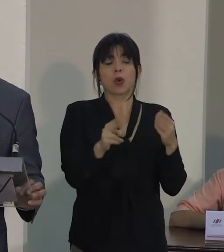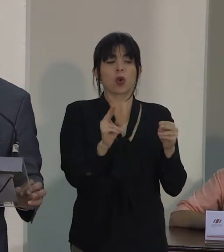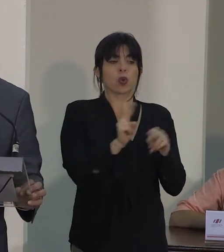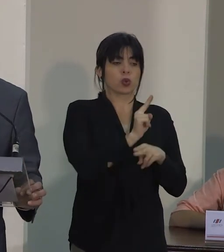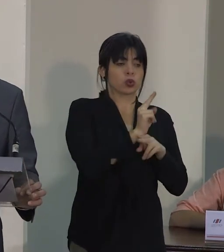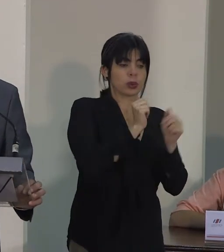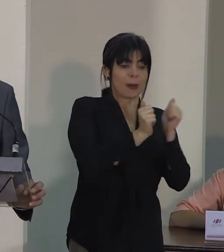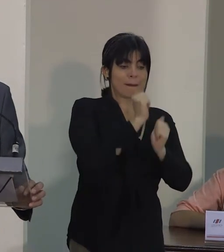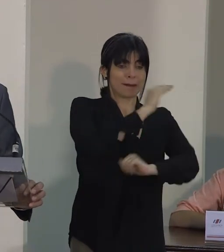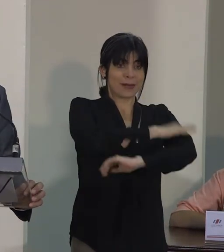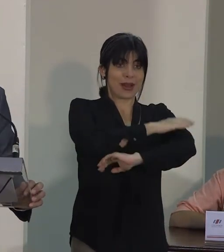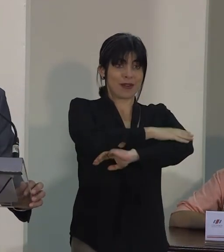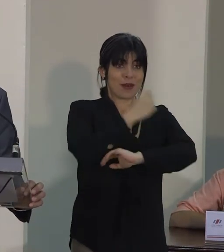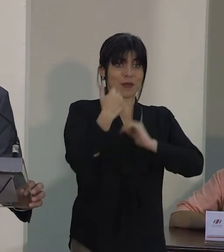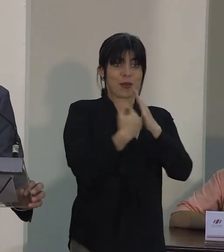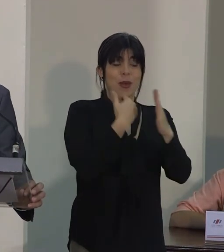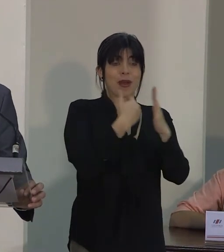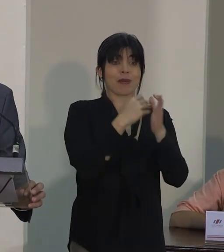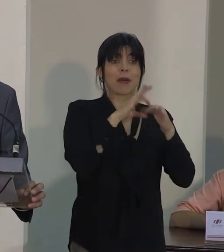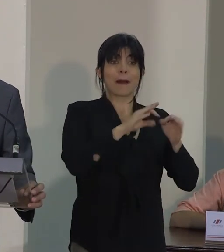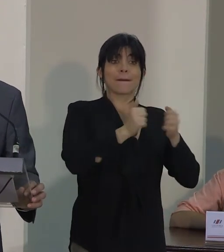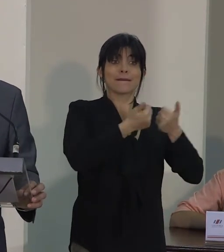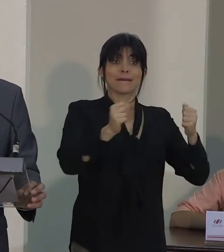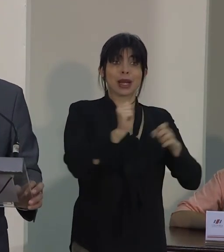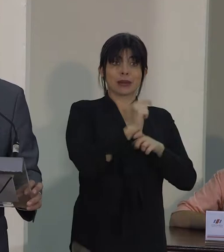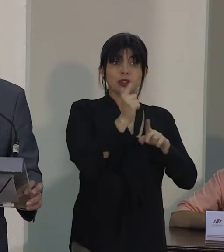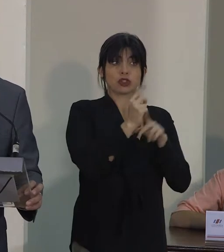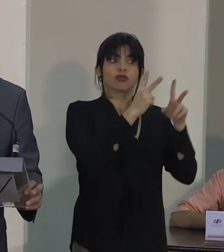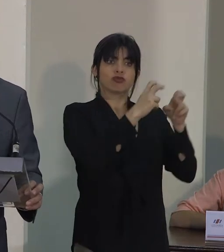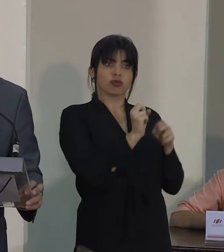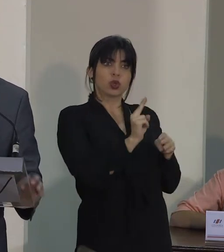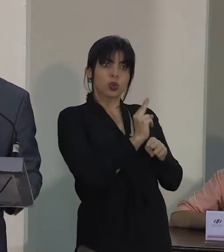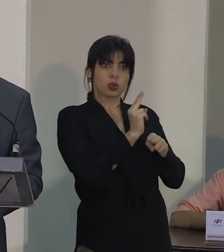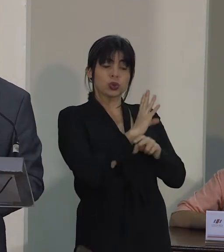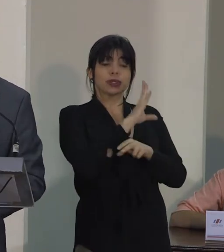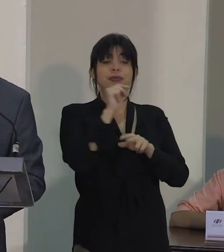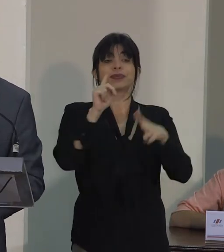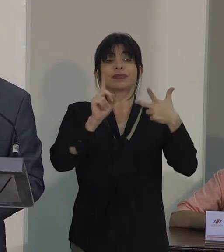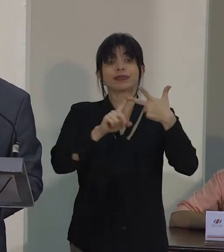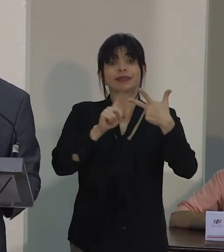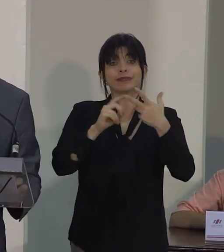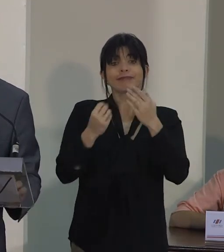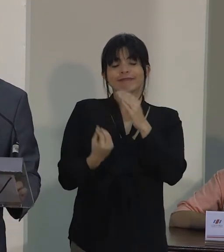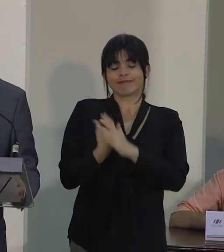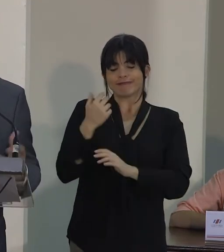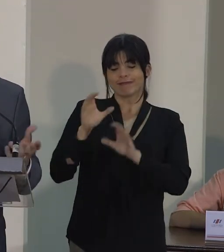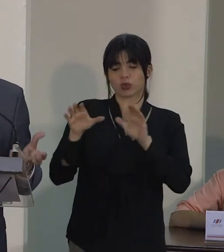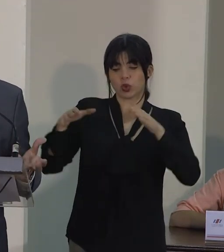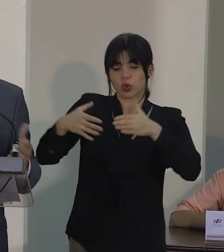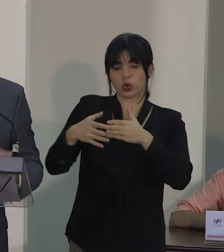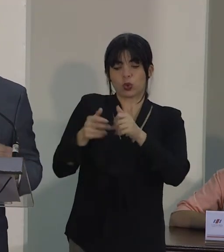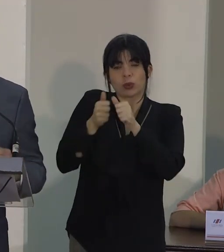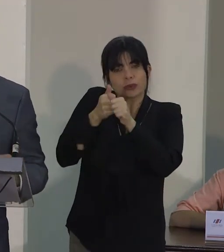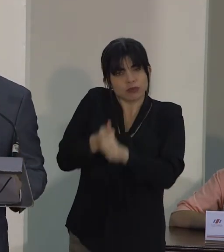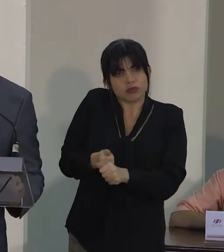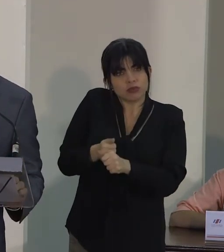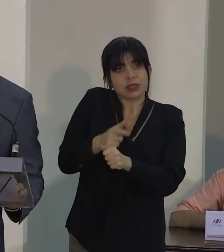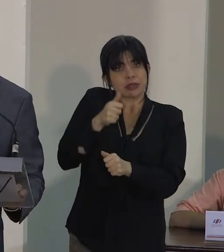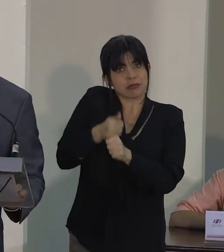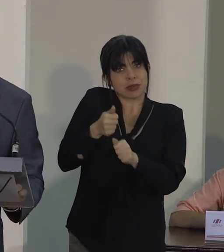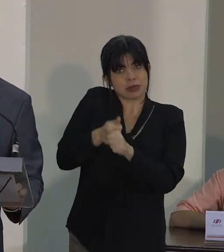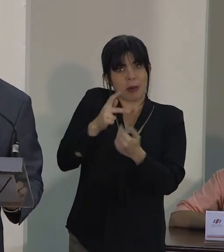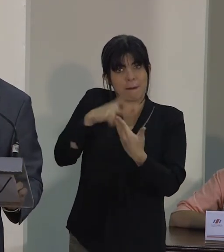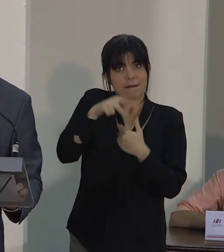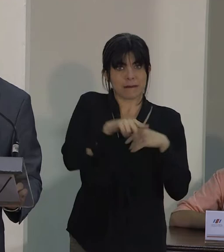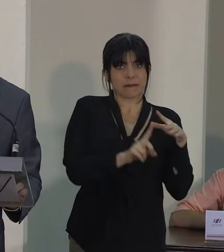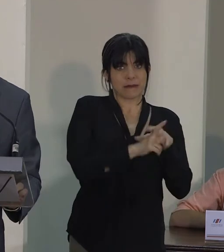la plataforma renovada de los mapas sociales. Y tercero, la creación de una unidad de seguimiento planteada en el mismo